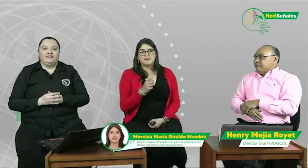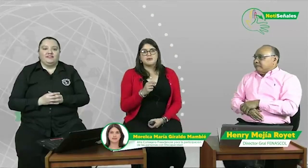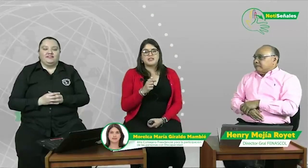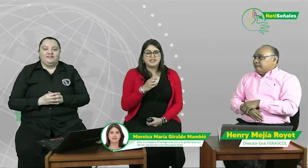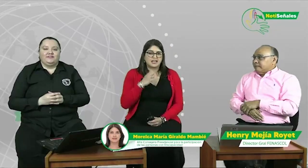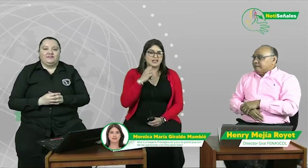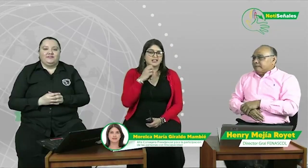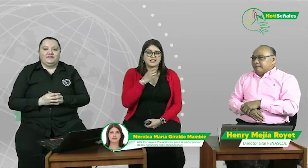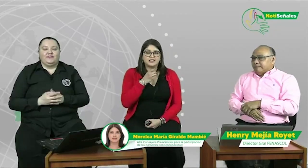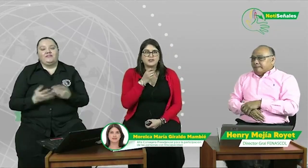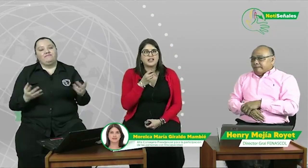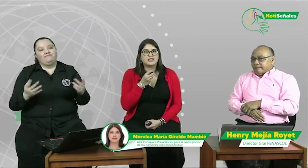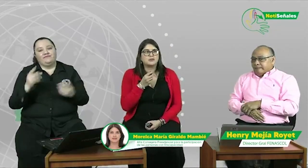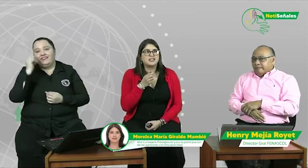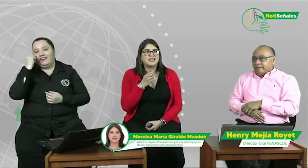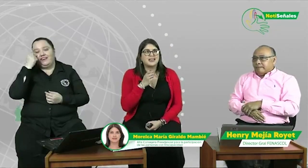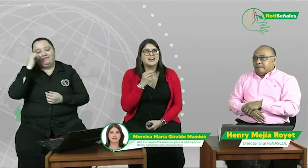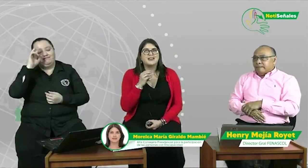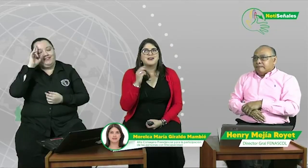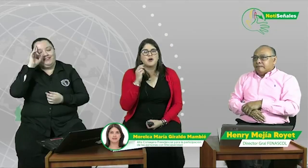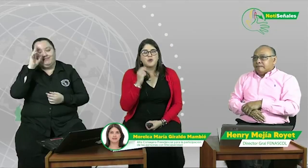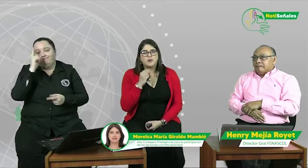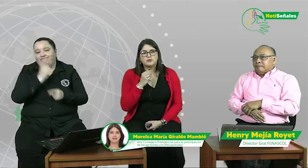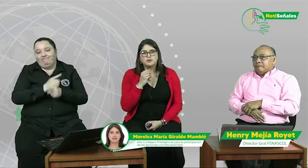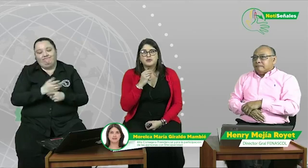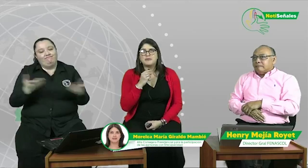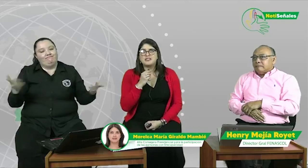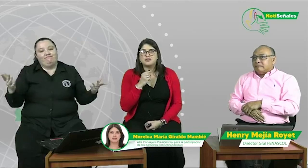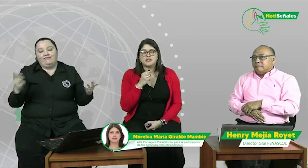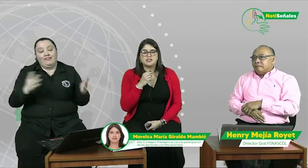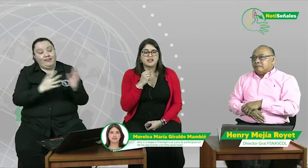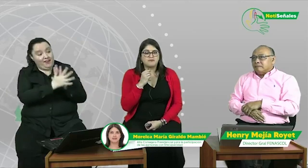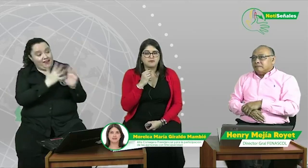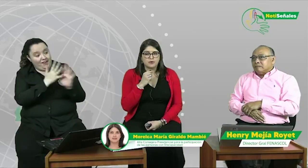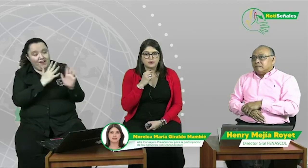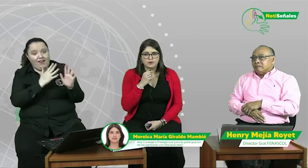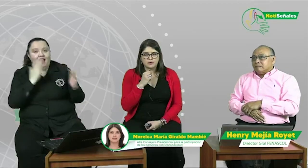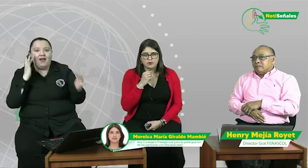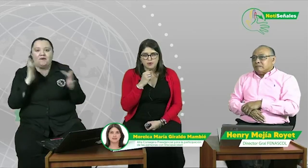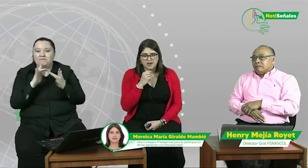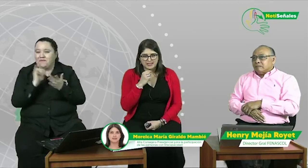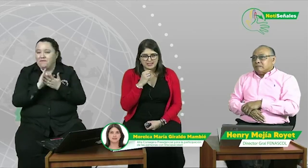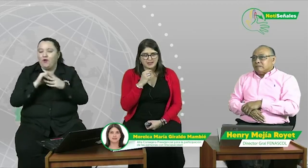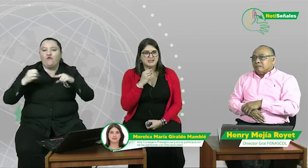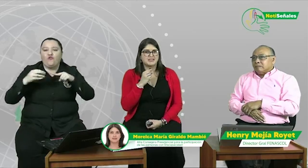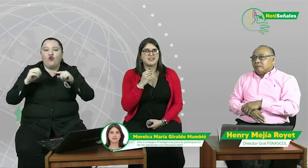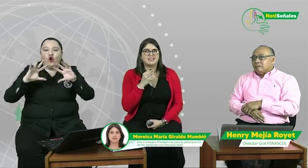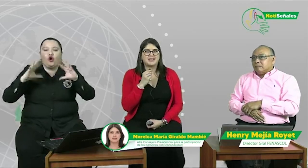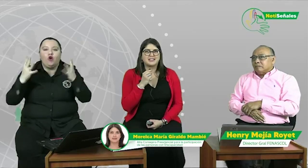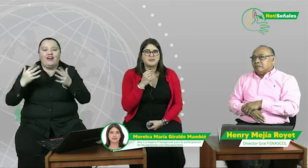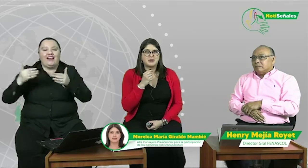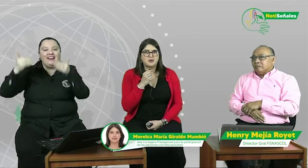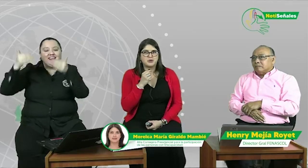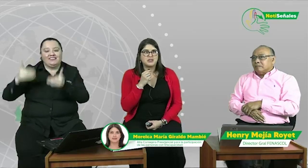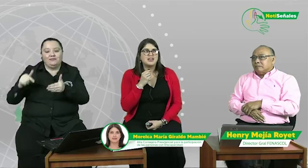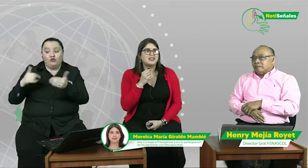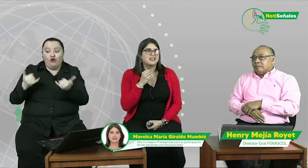Henry tienes toda la razón y que oportuno que menciones el foro global de discapacidad que terminó hoy y que